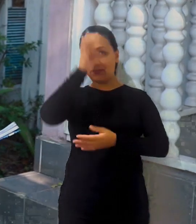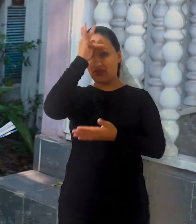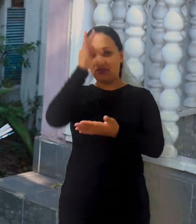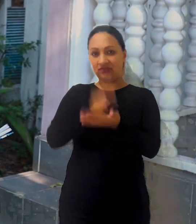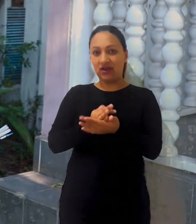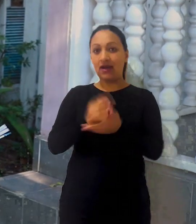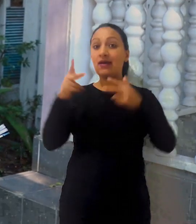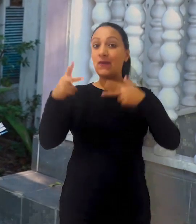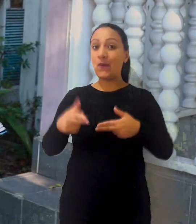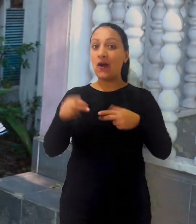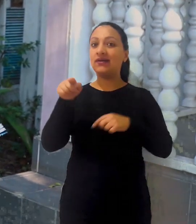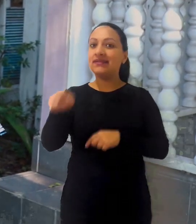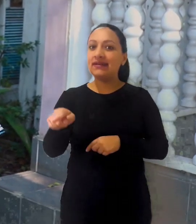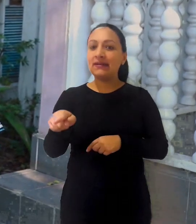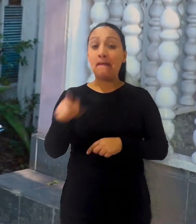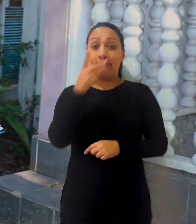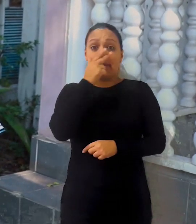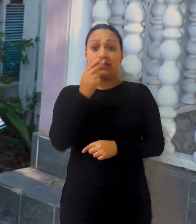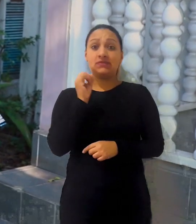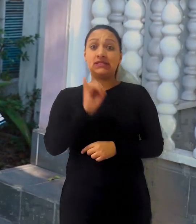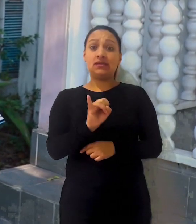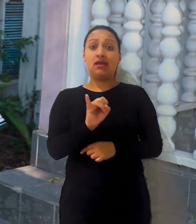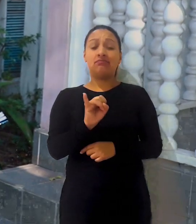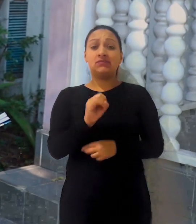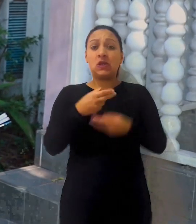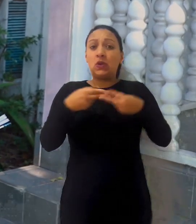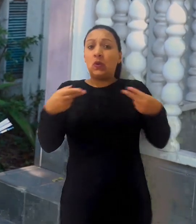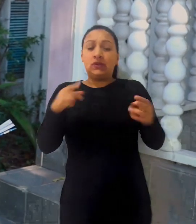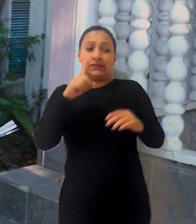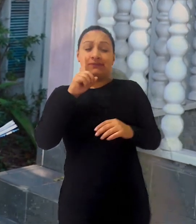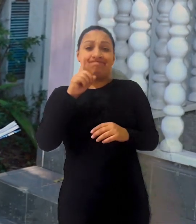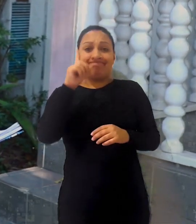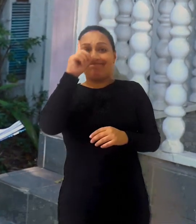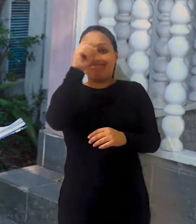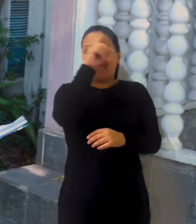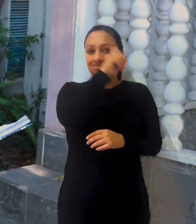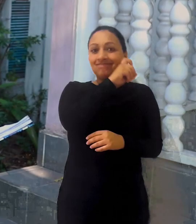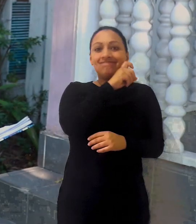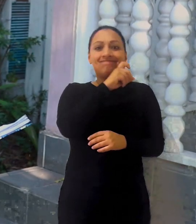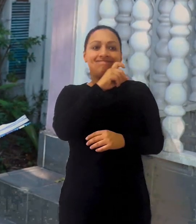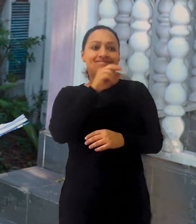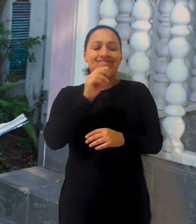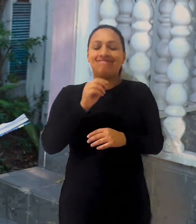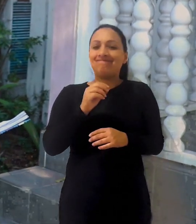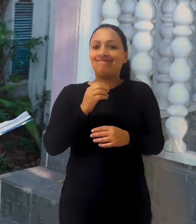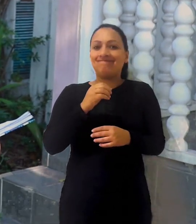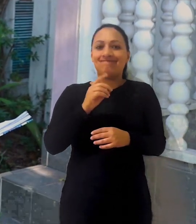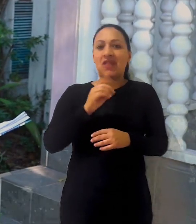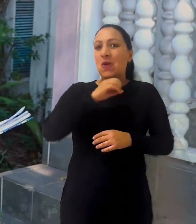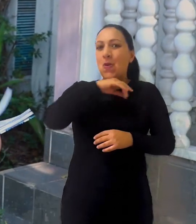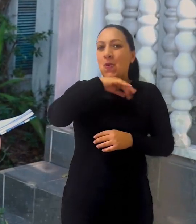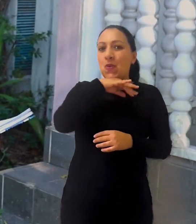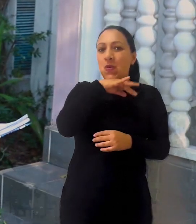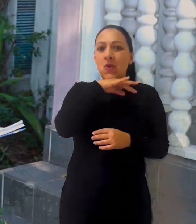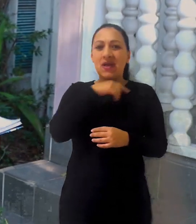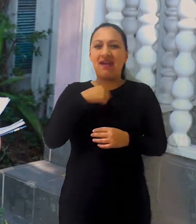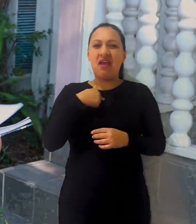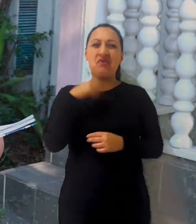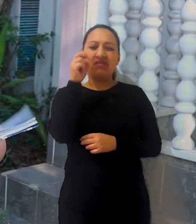coração mesmo quando as coisas não estiverem boas de um jeito que às vezes não é agradável aos nossos